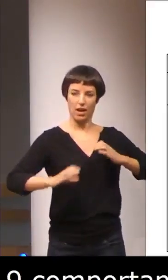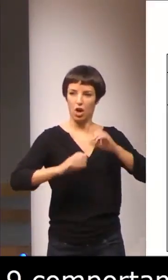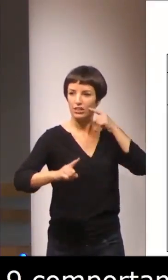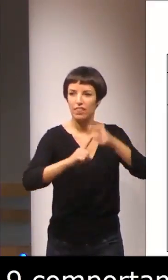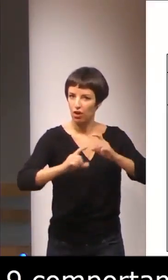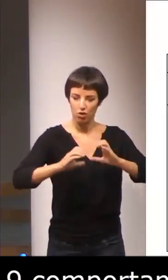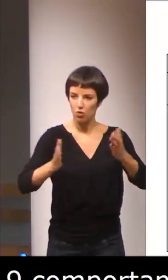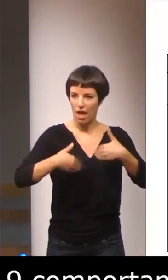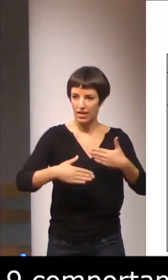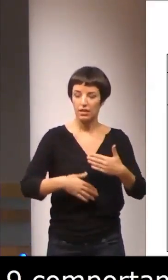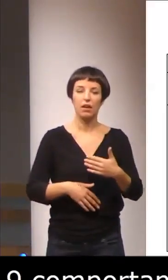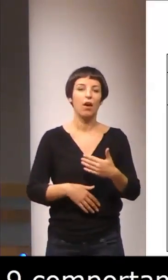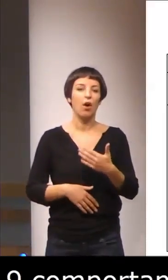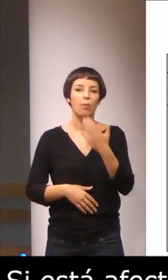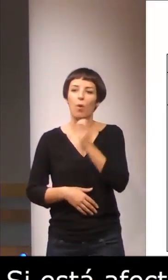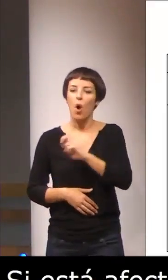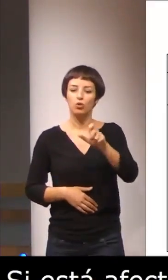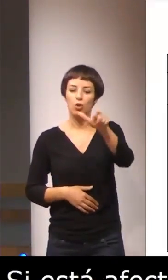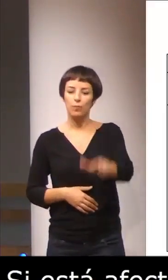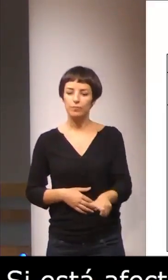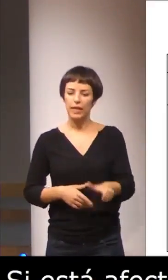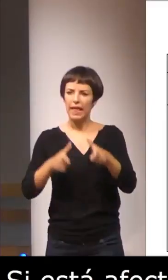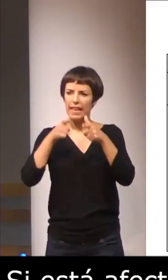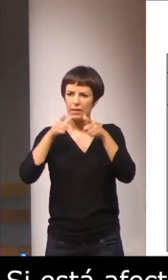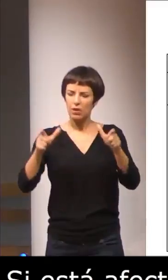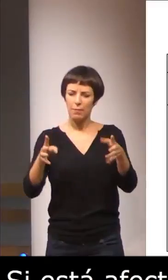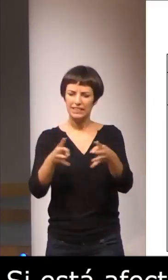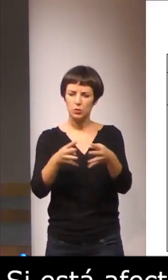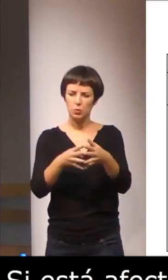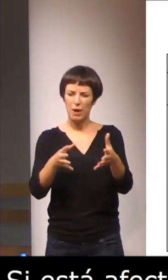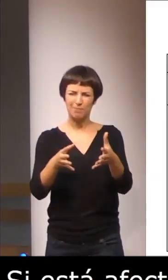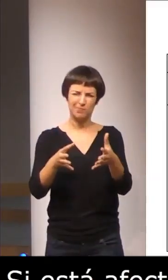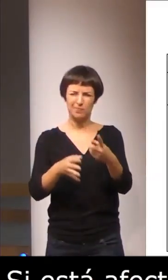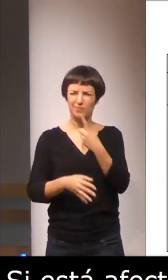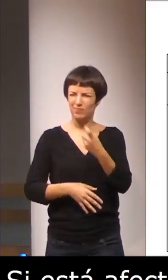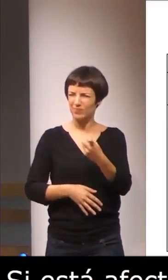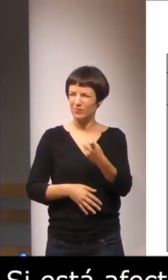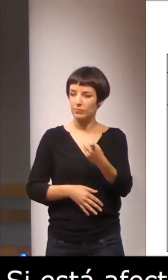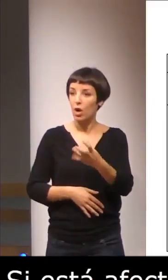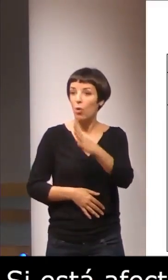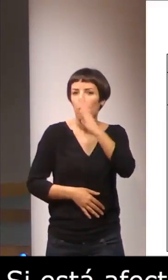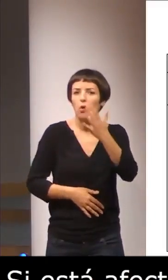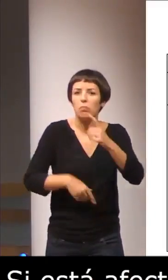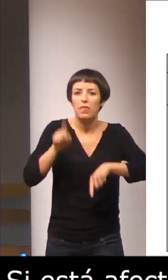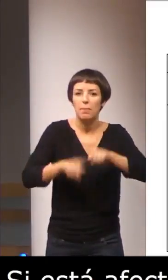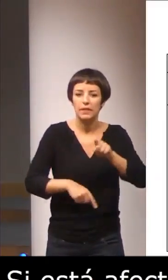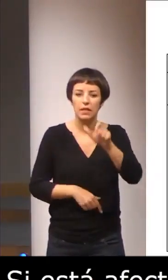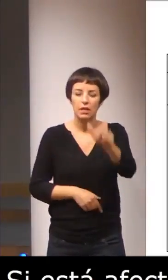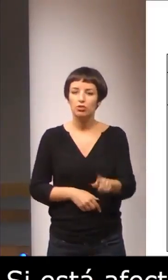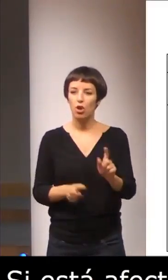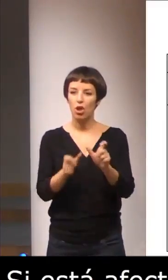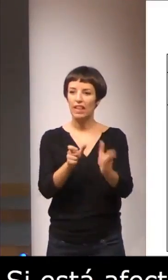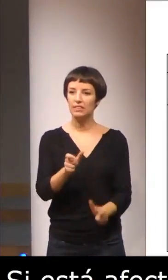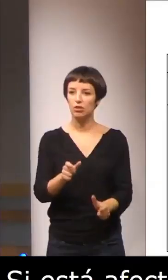presentan dificultades en la estructura lingüística, bien sea porque se comuniquen únicamente mediante elementos léxicos,